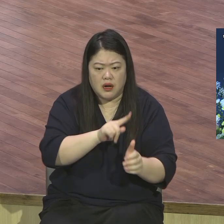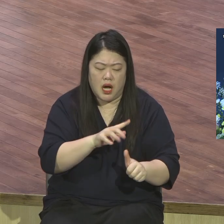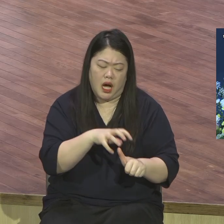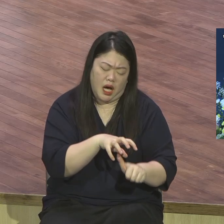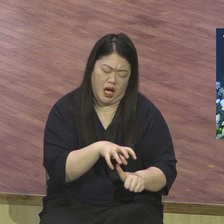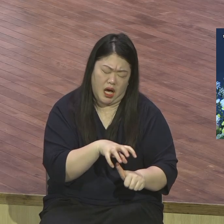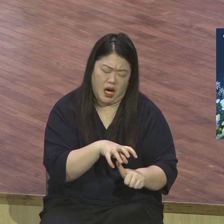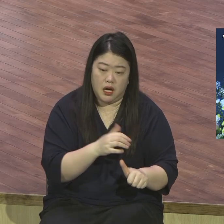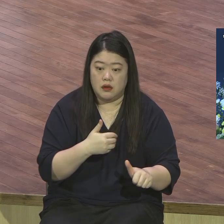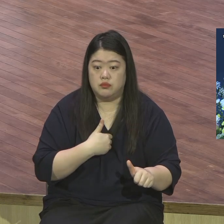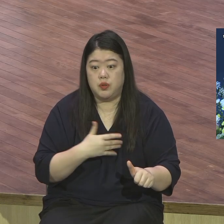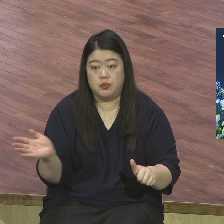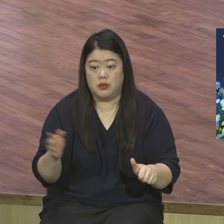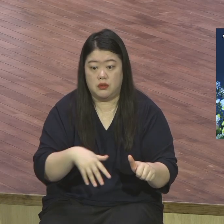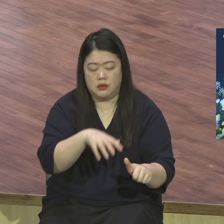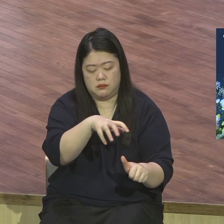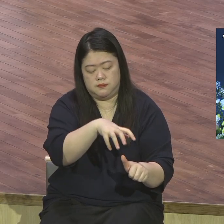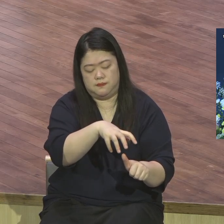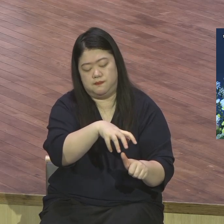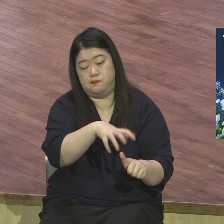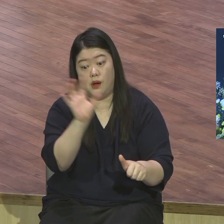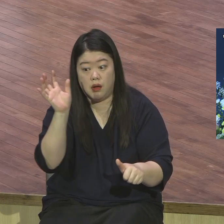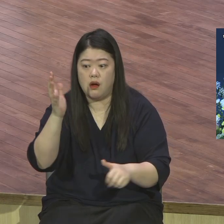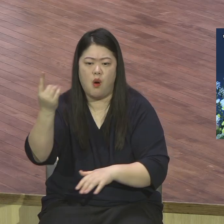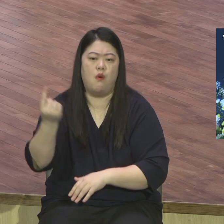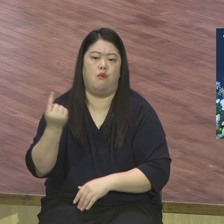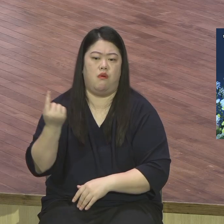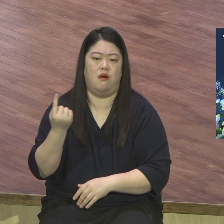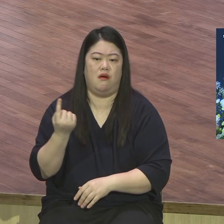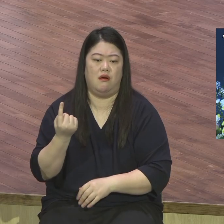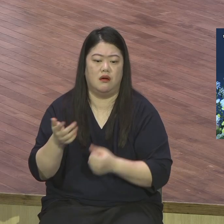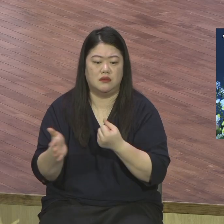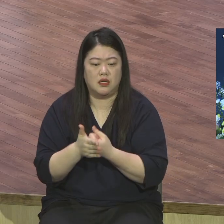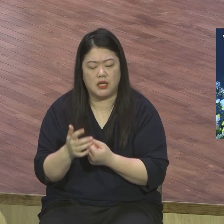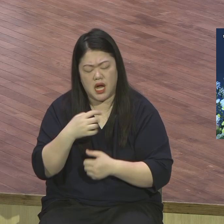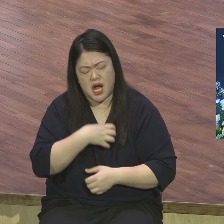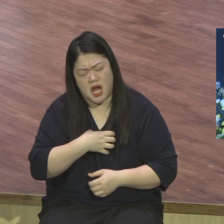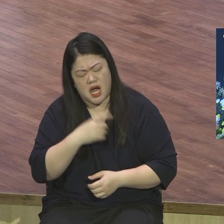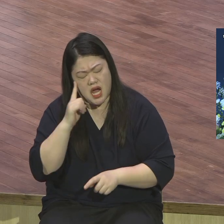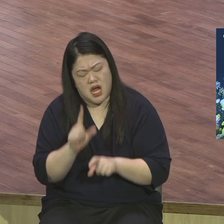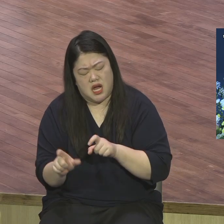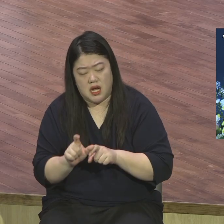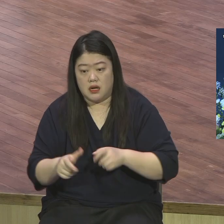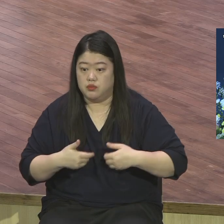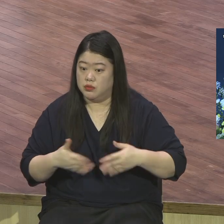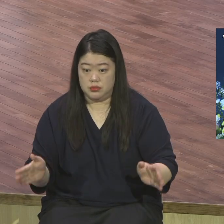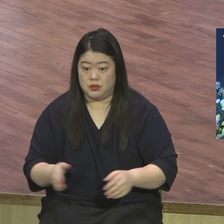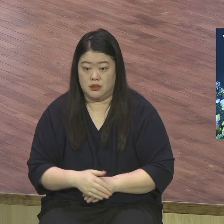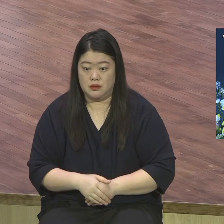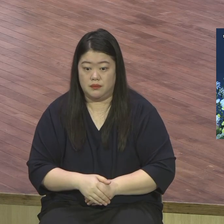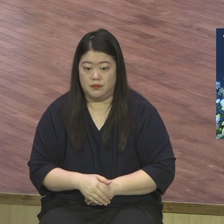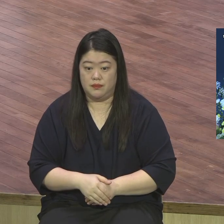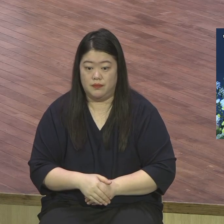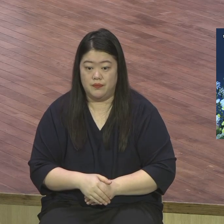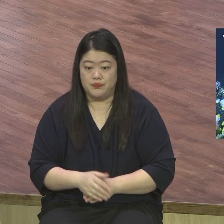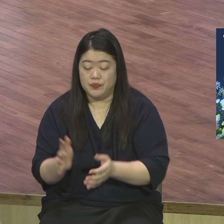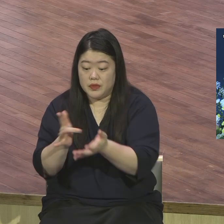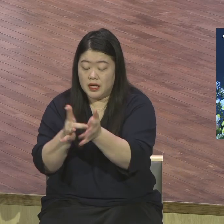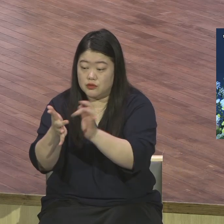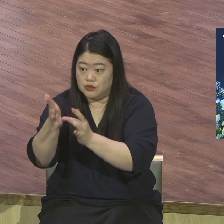하나님께서 나를 새롭게 회복시켜주실 부활의 아침은 지금도 오고 있다 고통의